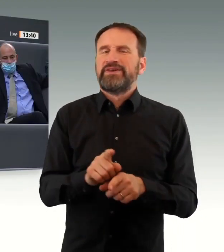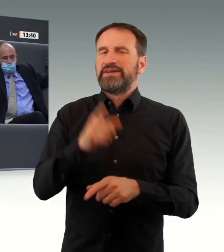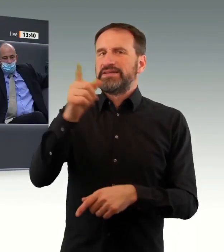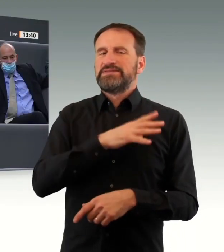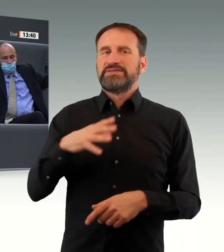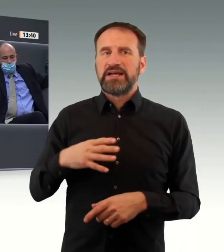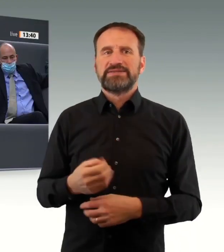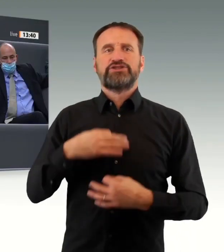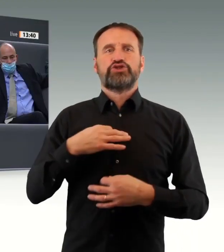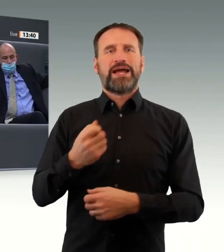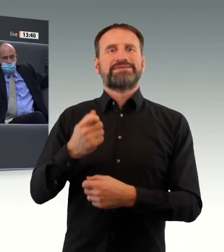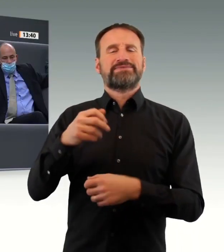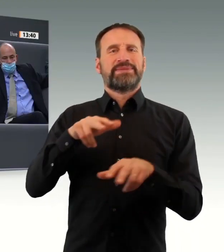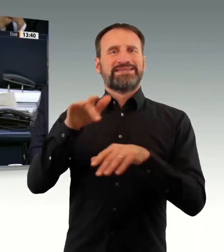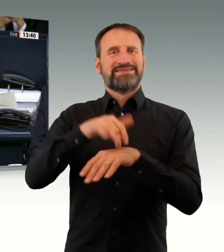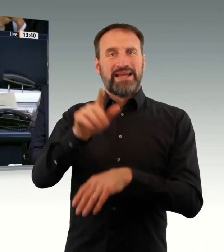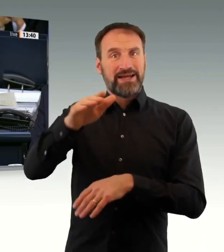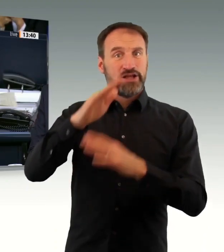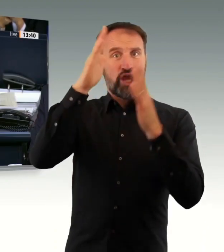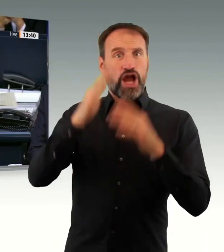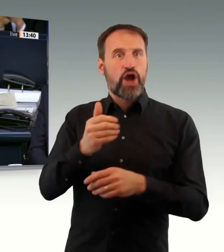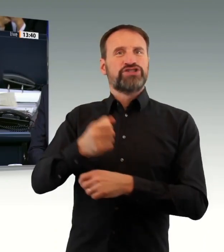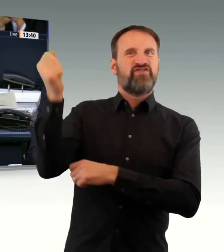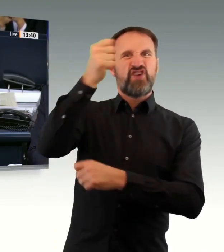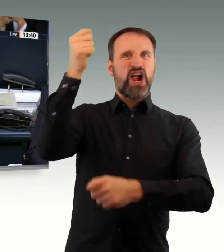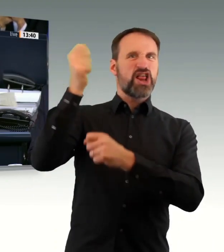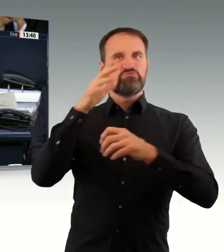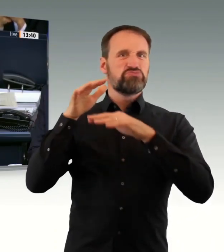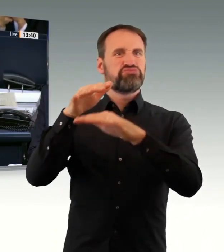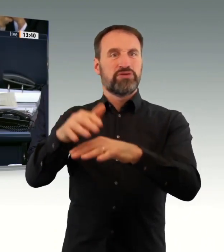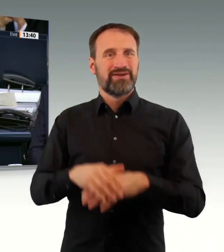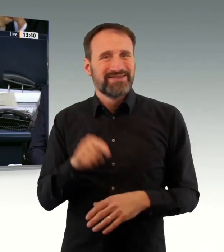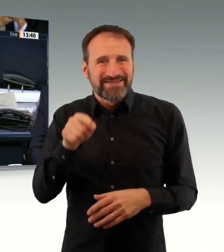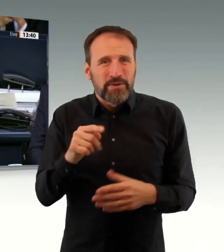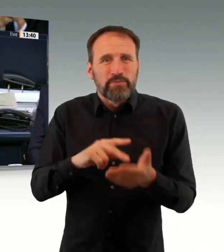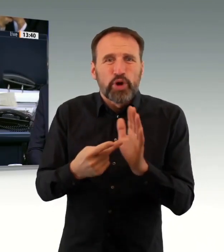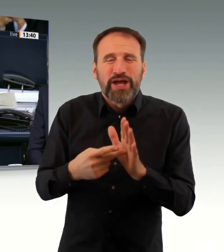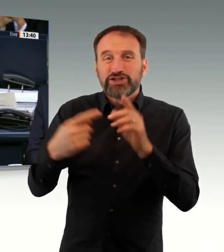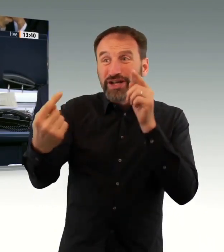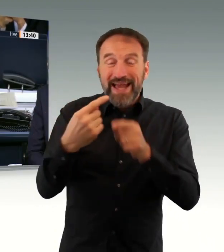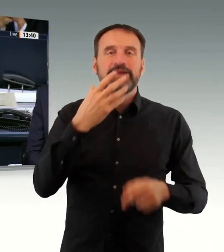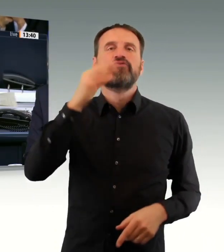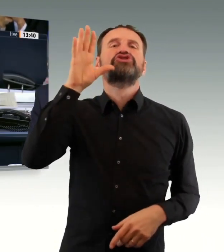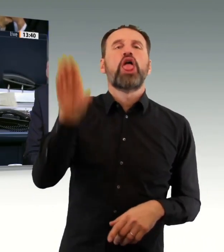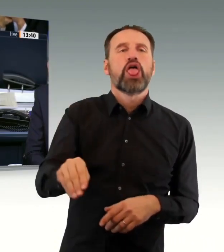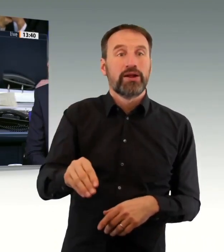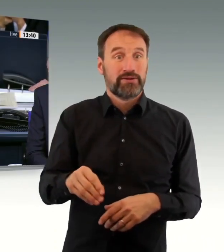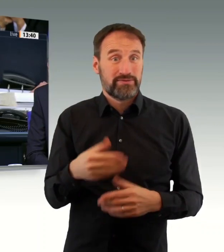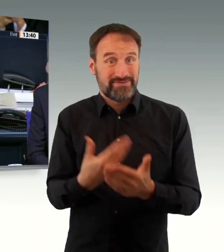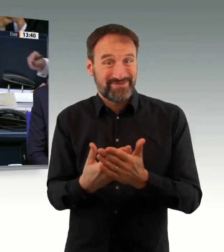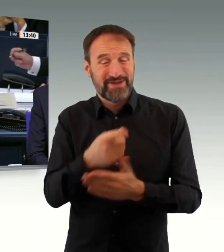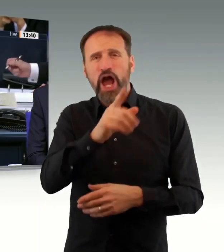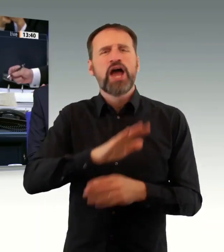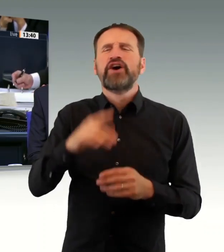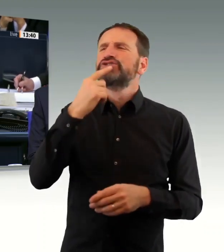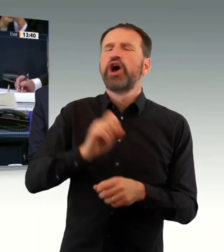keine Fotos geschossen werden. Ich muss Sie deshalb zur Ordnung rufen, nur dass Sie aber auch für alle anderen das wissen,